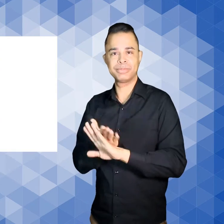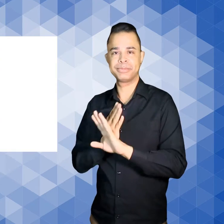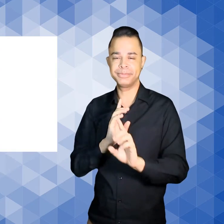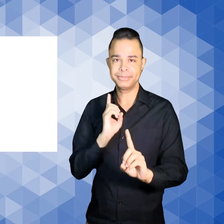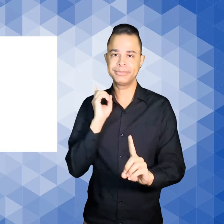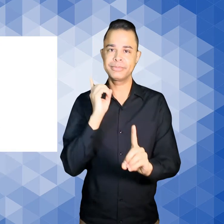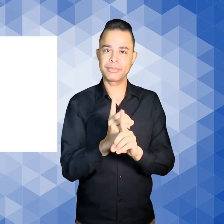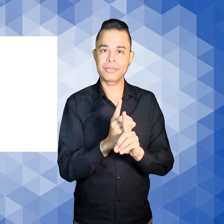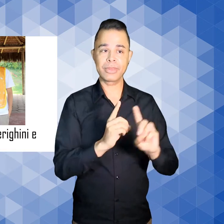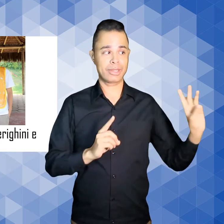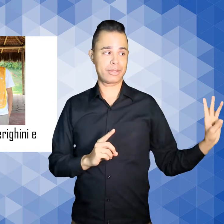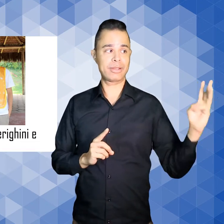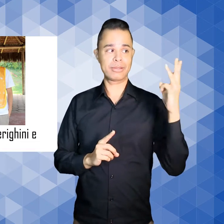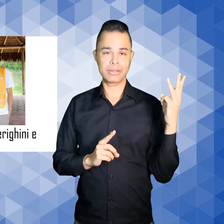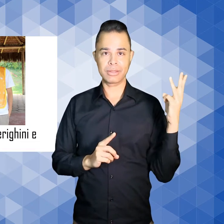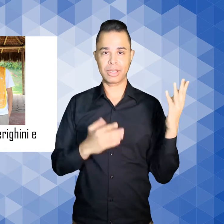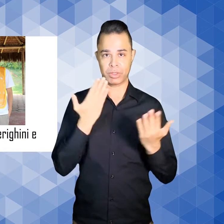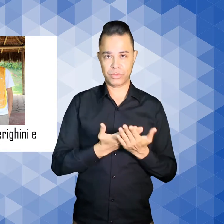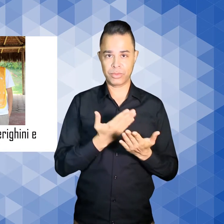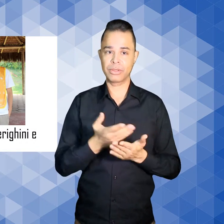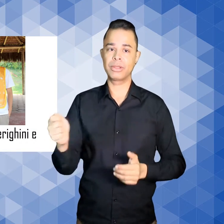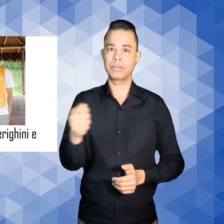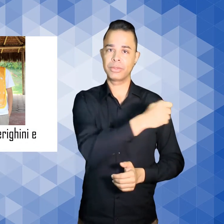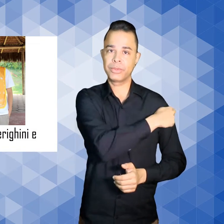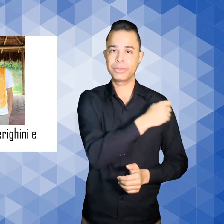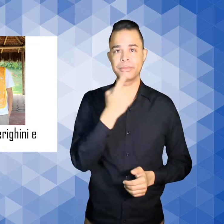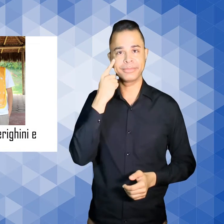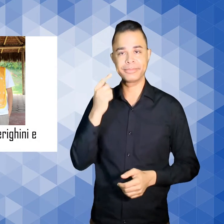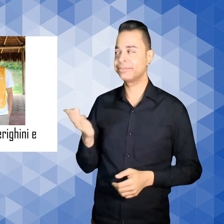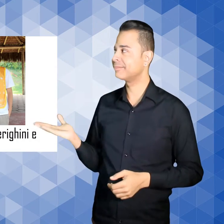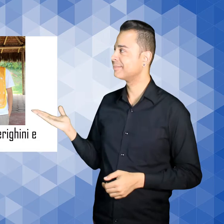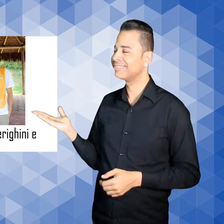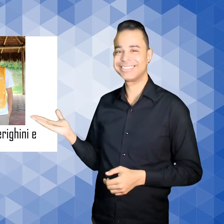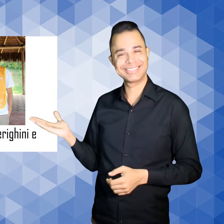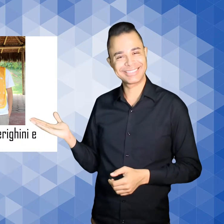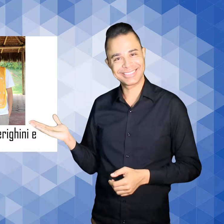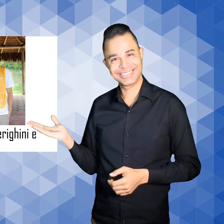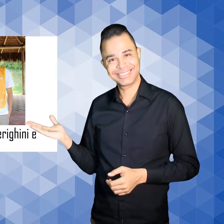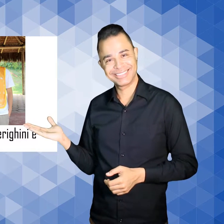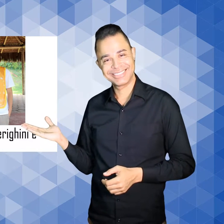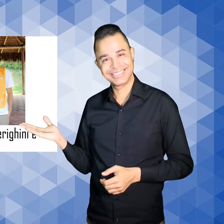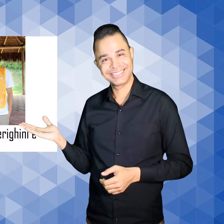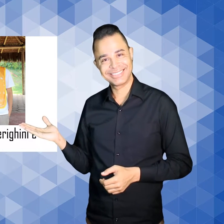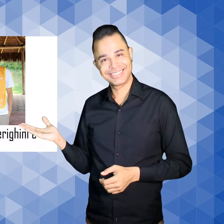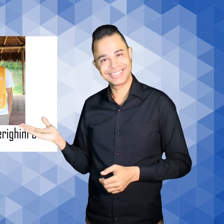Santos, Daniela Chirighini e Marcos Santos são estudantes de Biologia